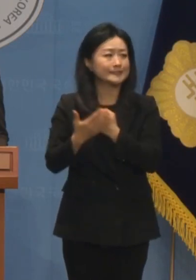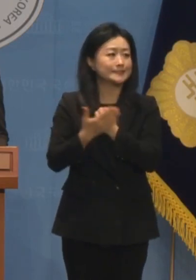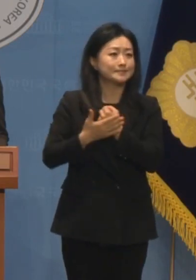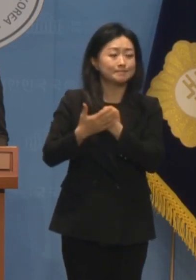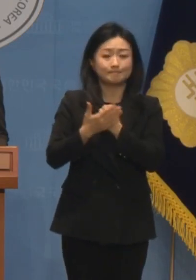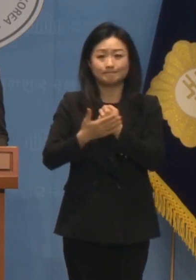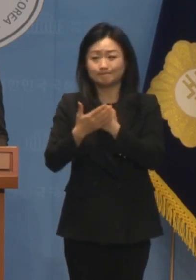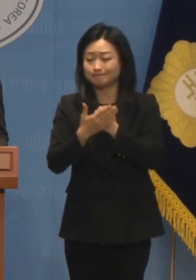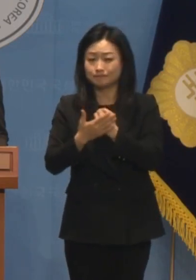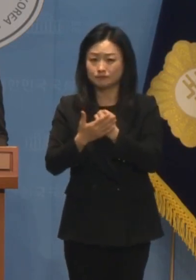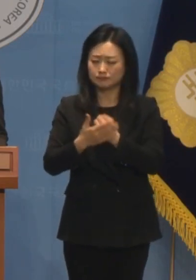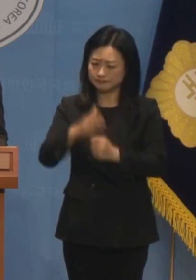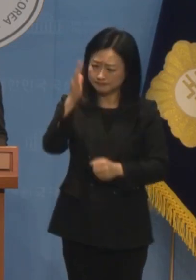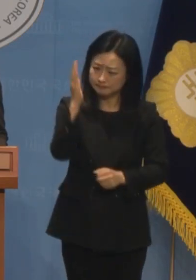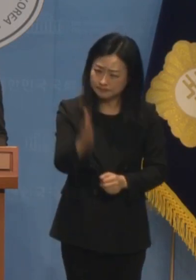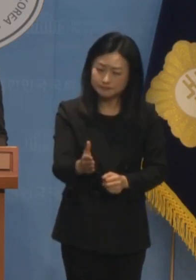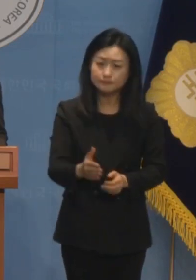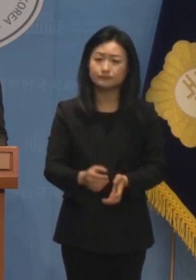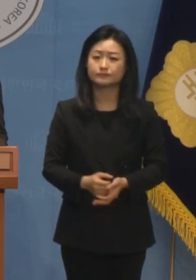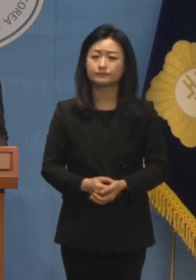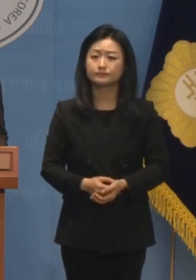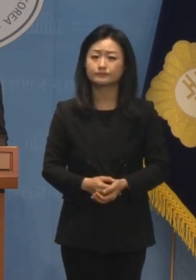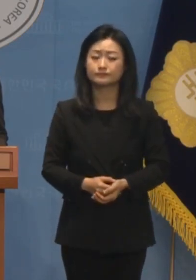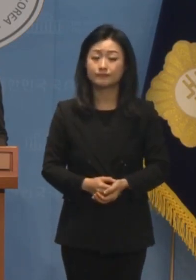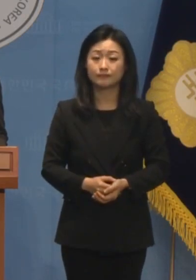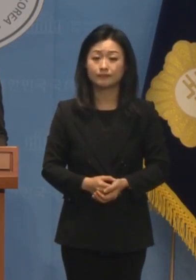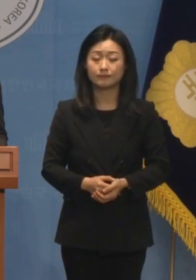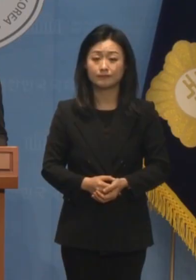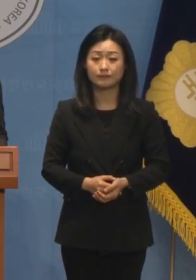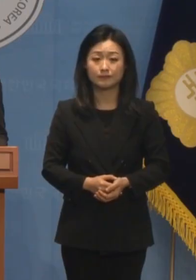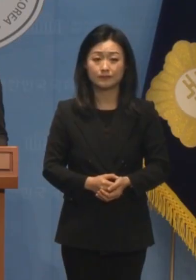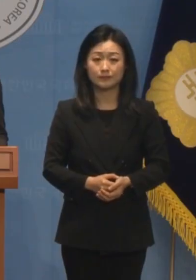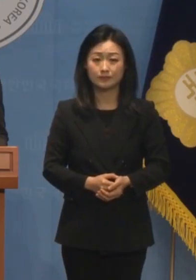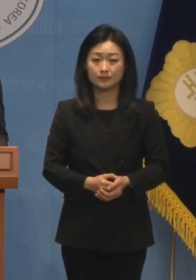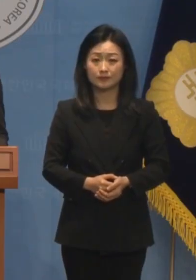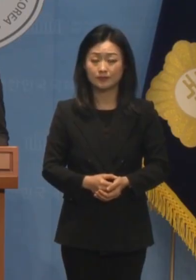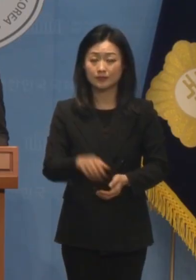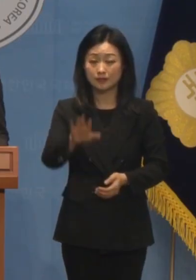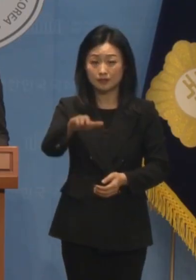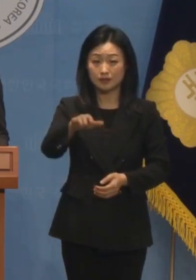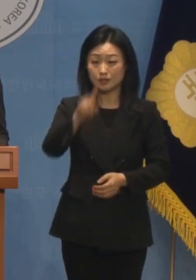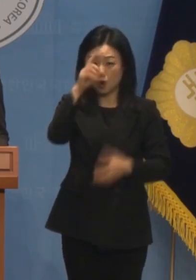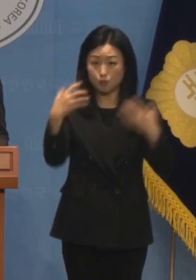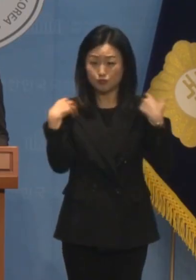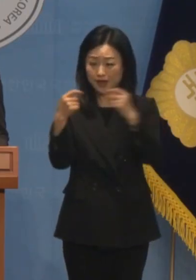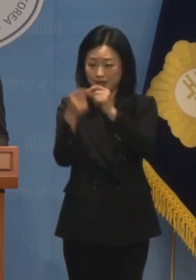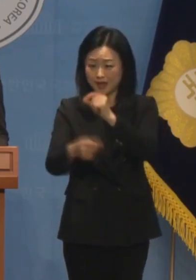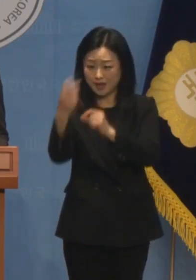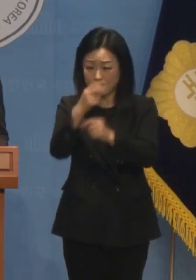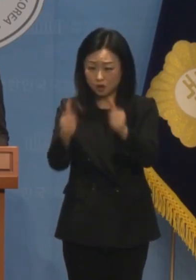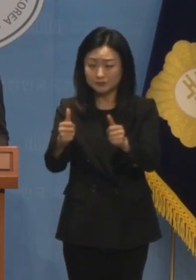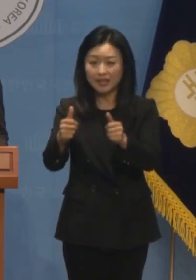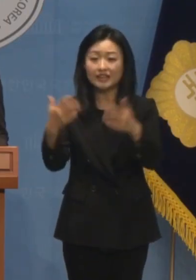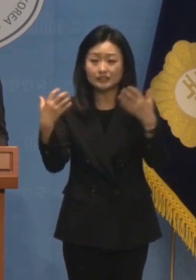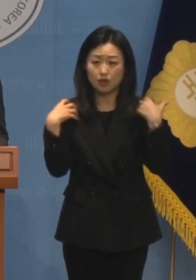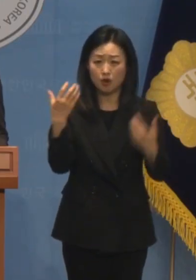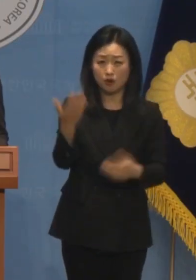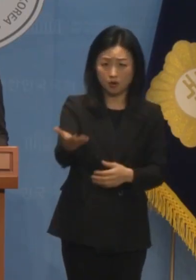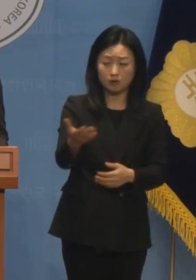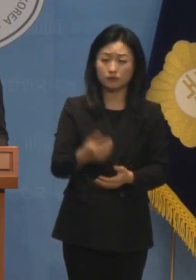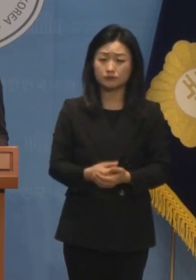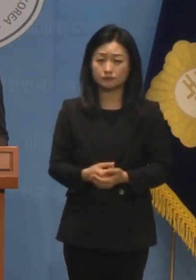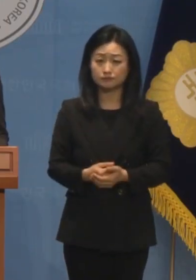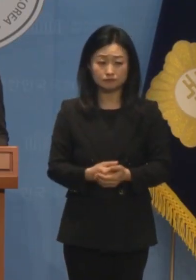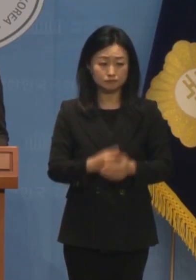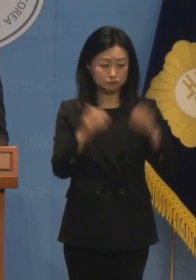다른지 묻습니다 행정부의 일개 청이 국회의 검사 탄핵에 대해 조직적으로